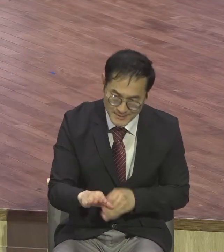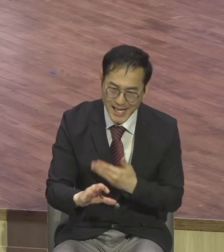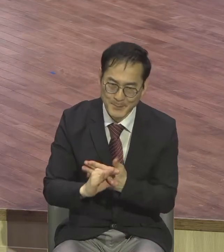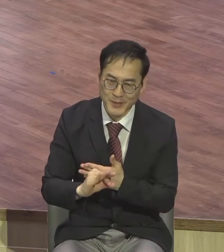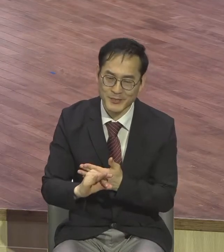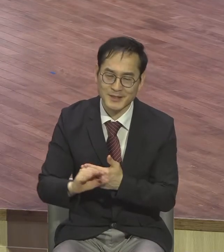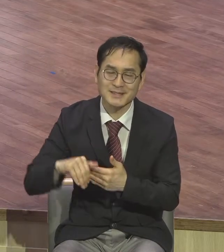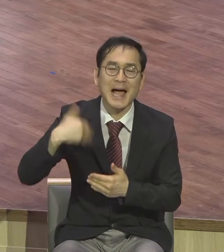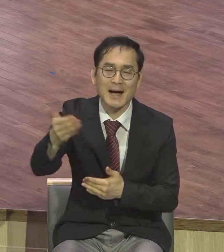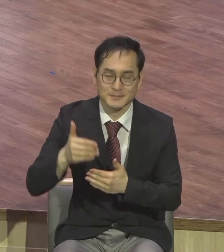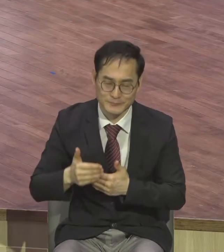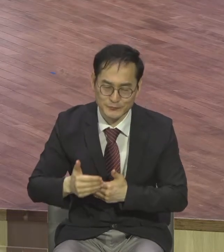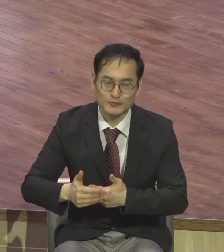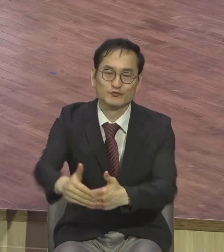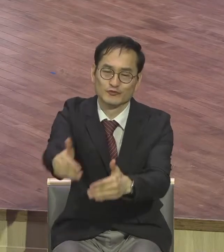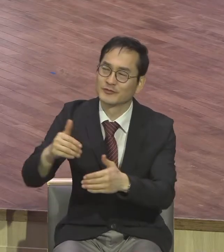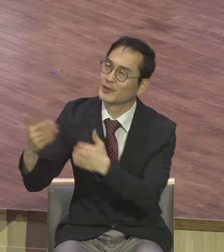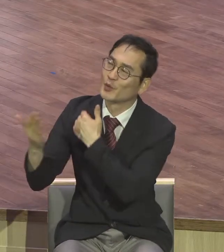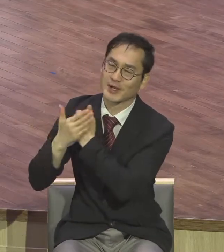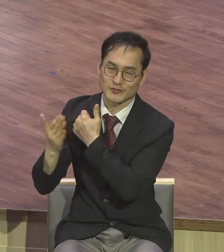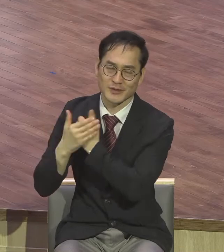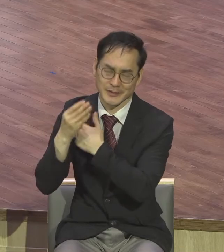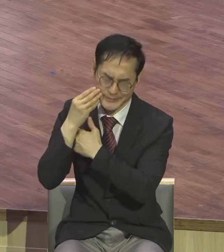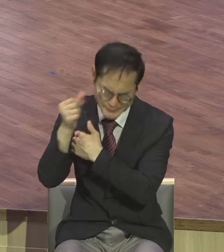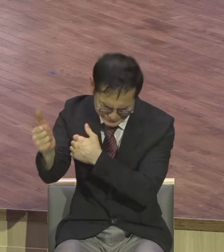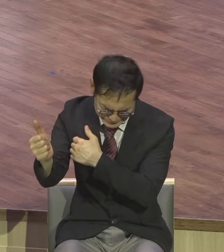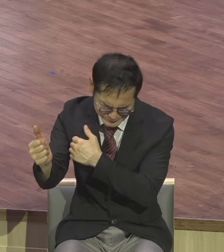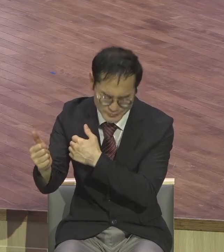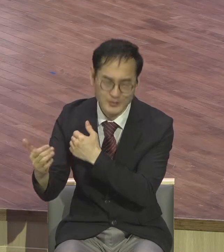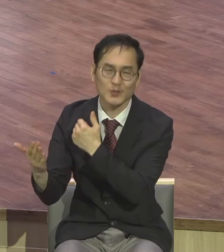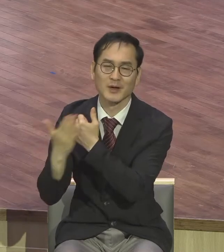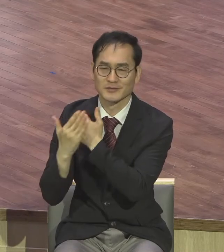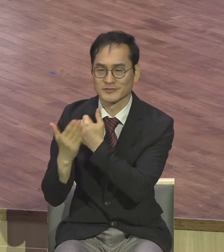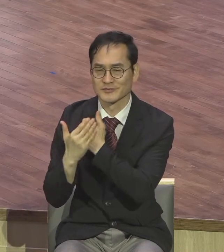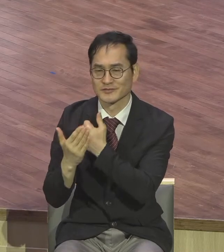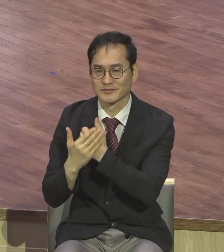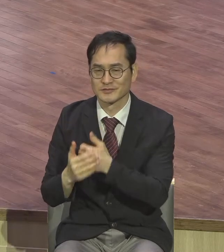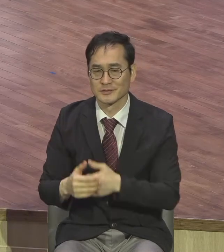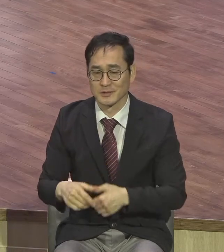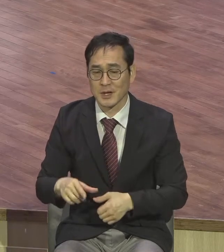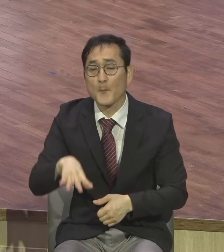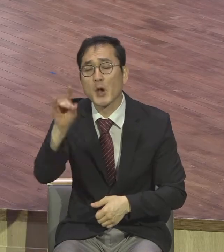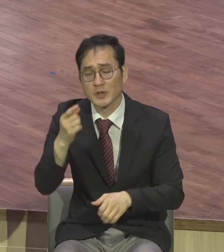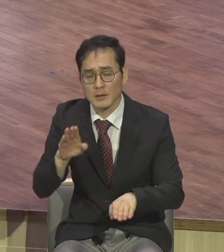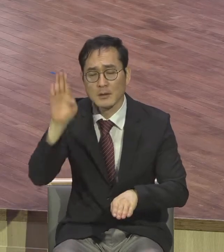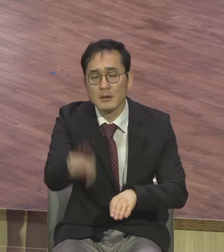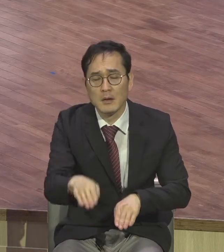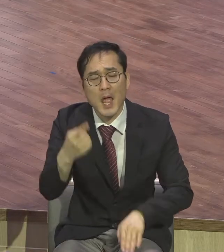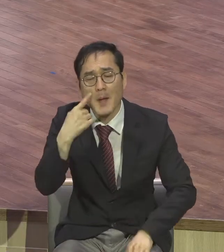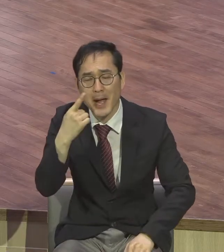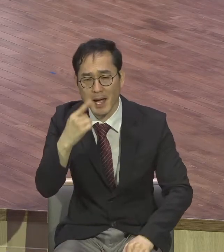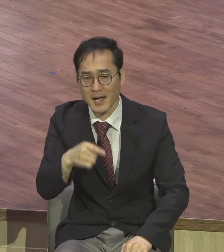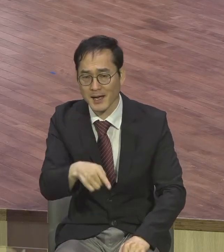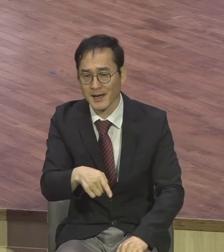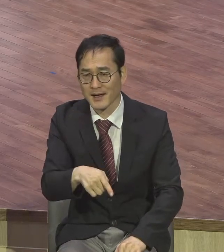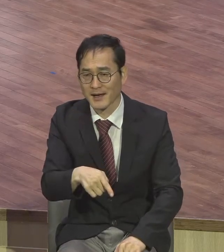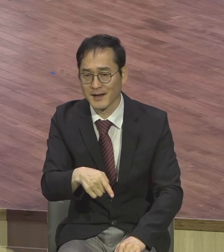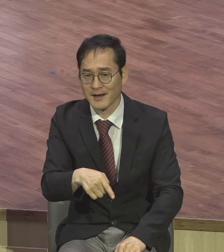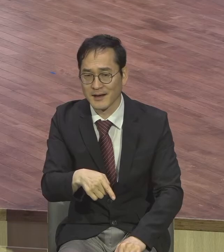내가 시작을 하면 하나님이 완성시켜준다 시작해보라는 얘기에요 끝까지 다 책임지란 말이 아니에요